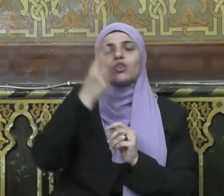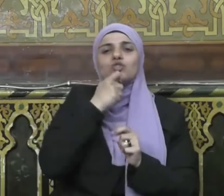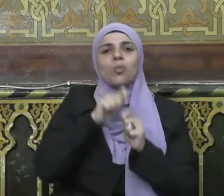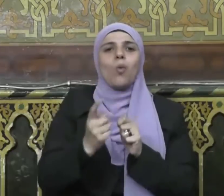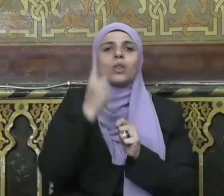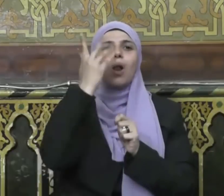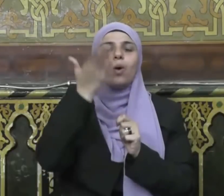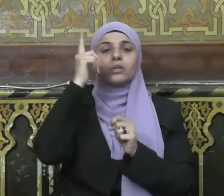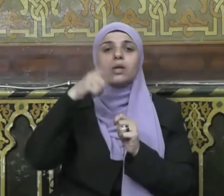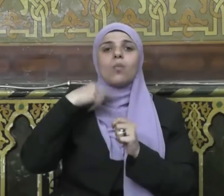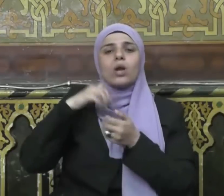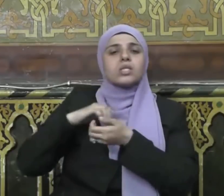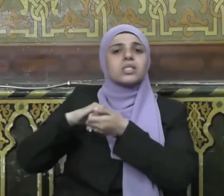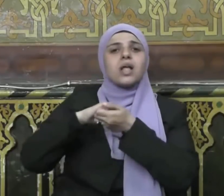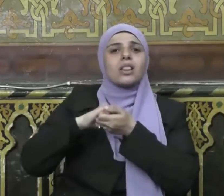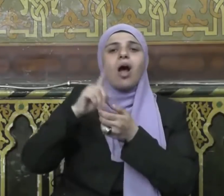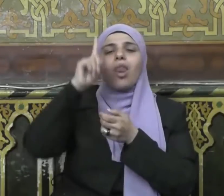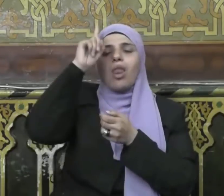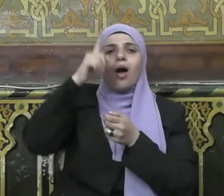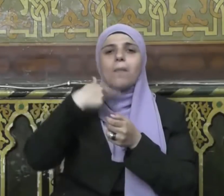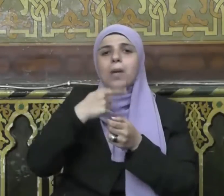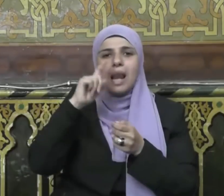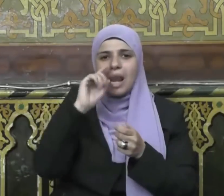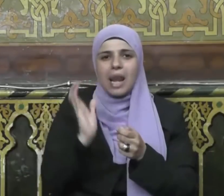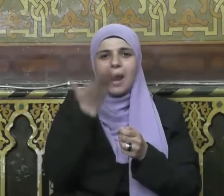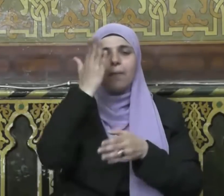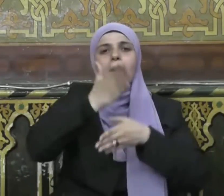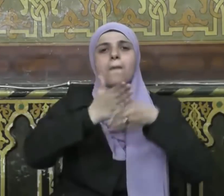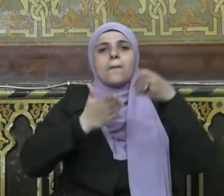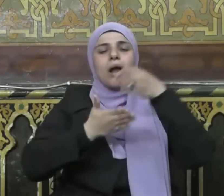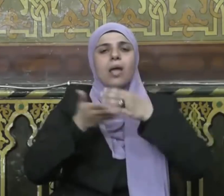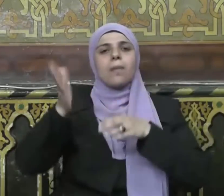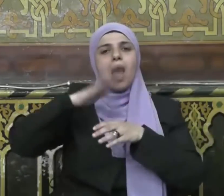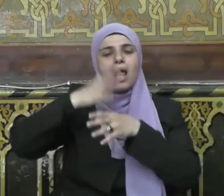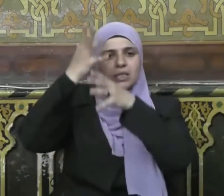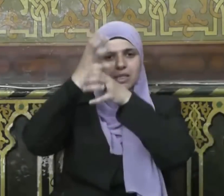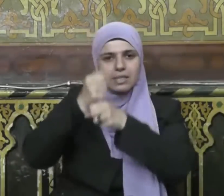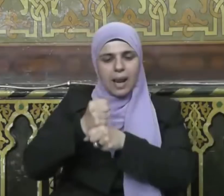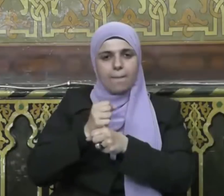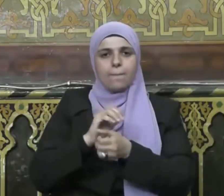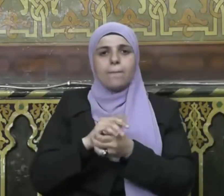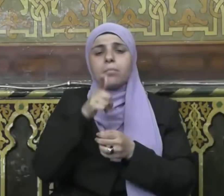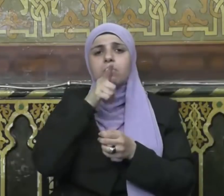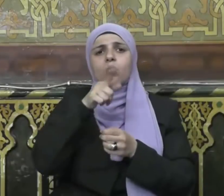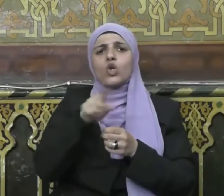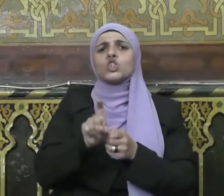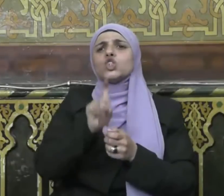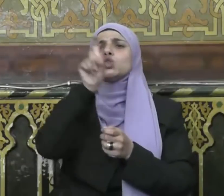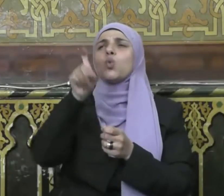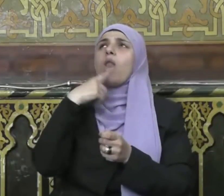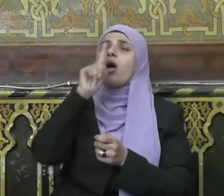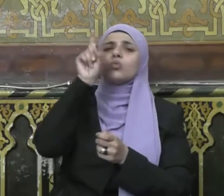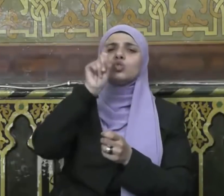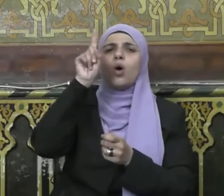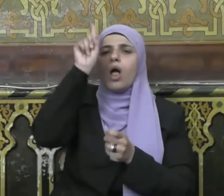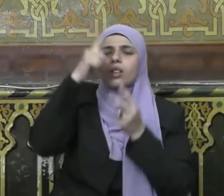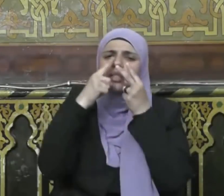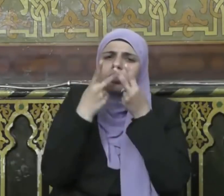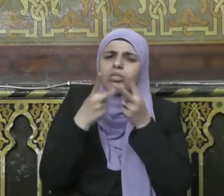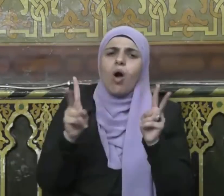هو من يحسن عمله ويخلصه لربه وينشغل بقبوله فهذا خليل الرحمن سيدنا